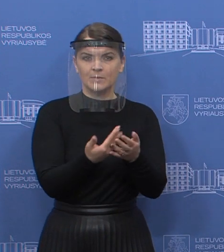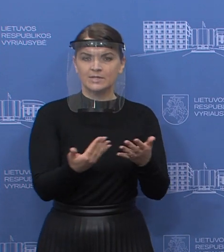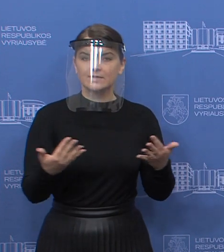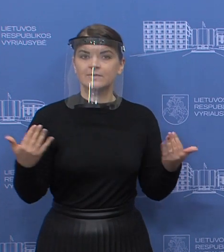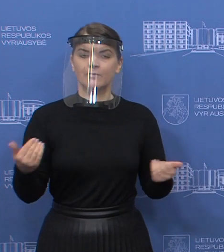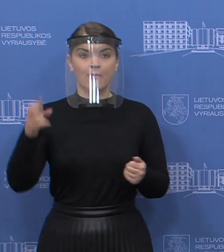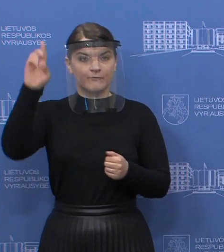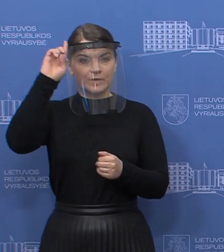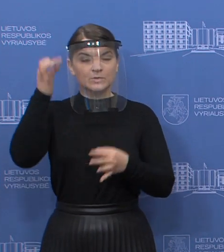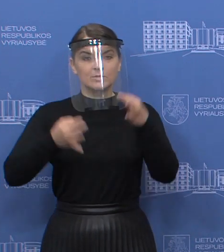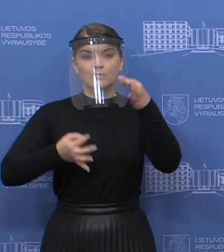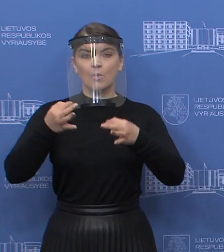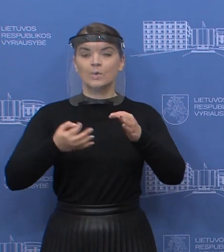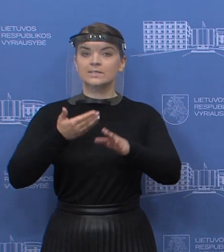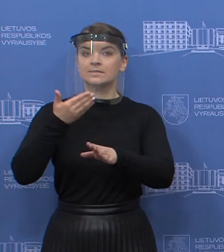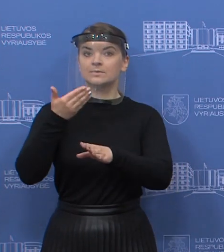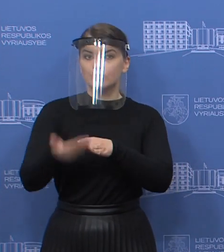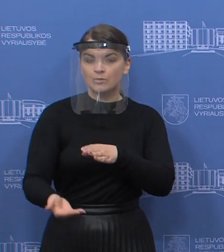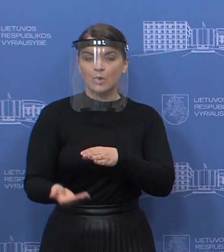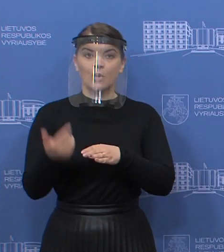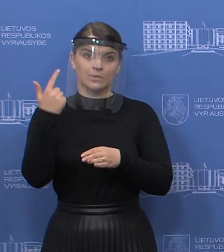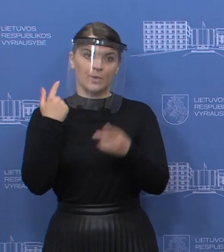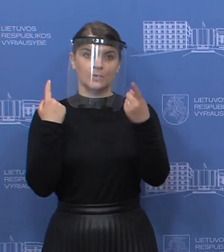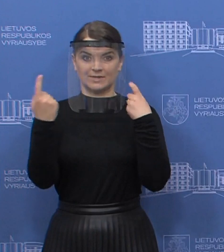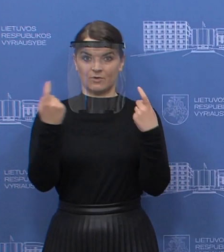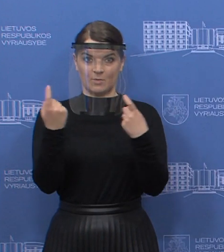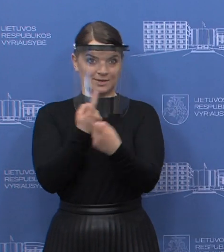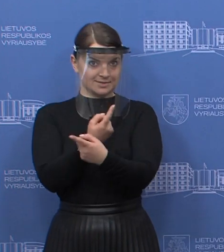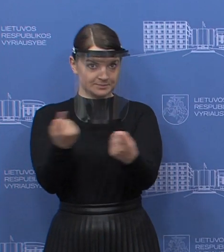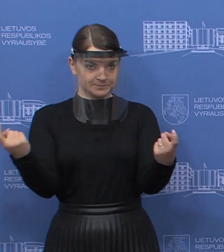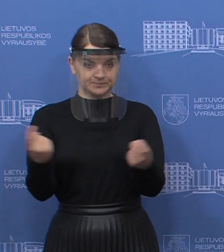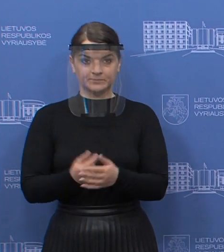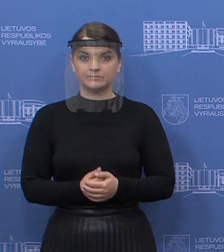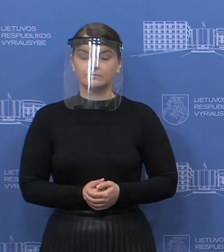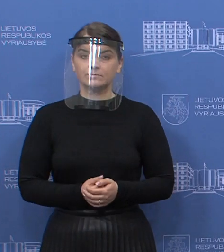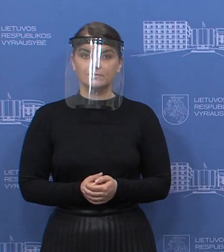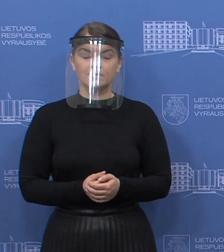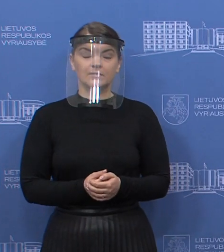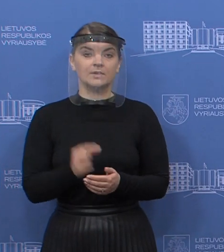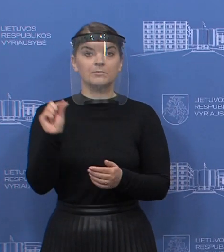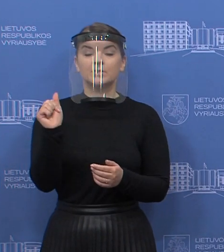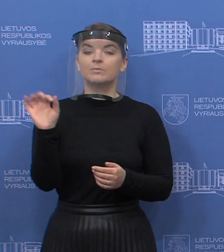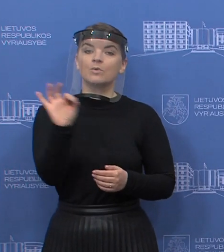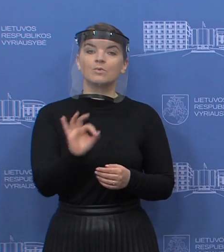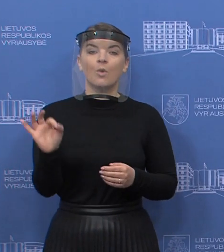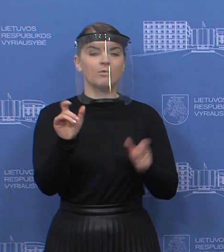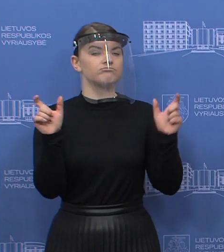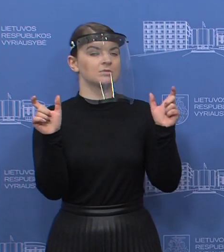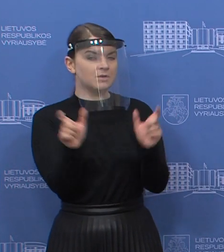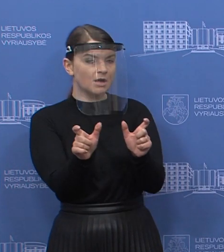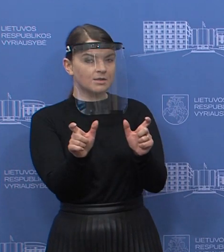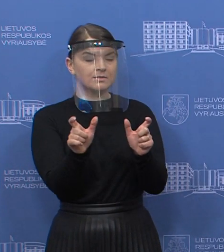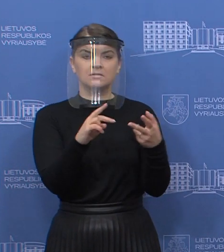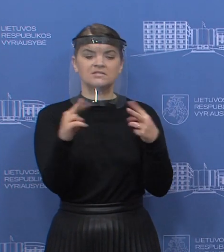šiandien po vyriausybės posėdžiu irgi kelių akcentų norėčiau informuoti. Tai yra pirmiausiai dėl, taip vadinamo, karantino režimo